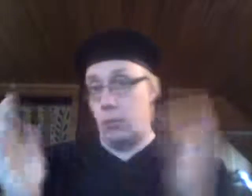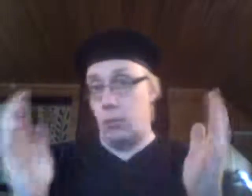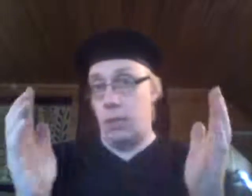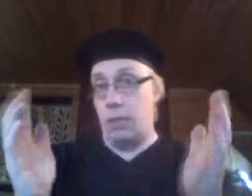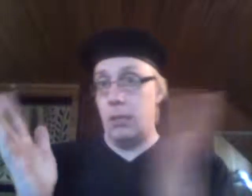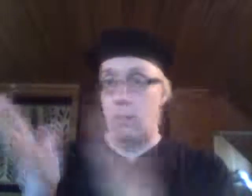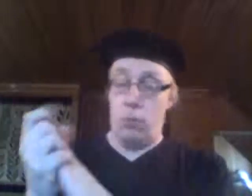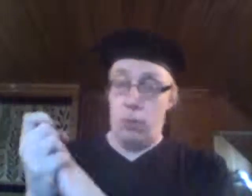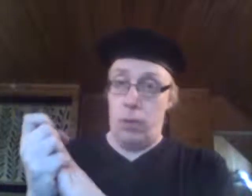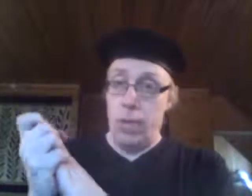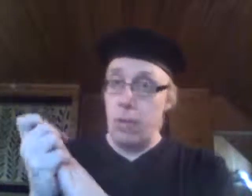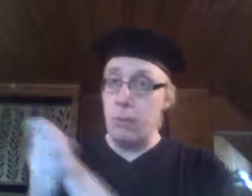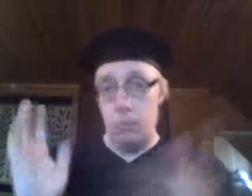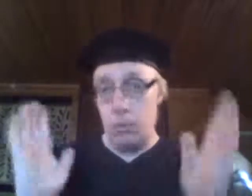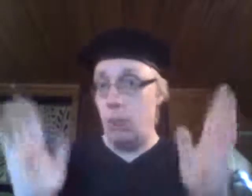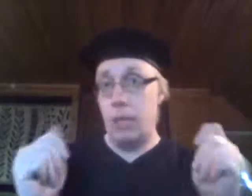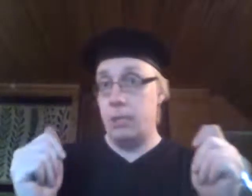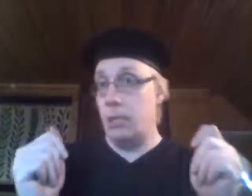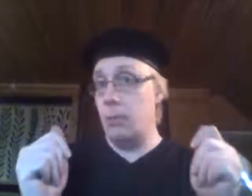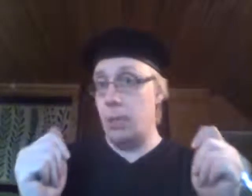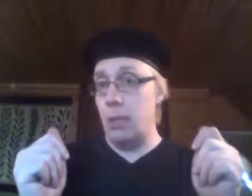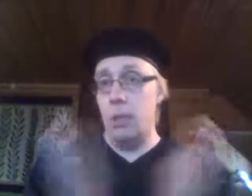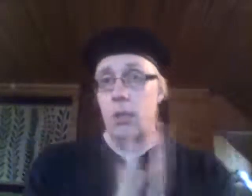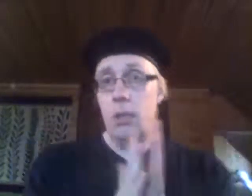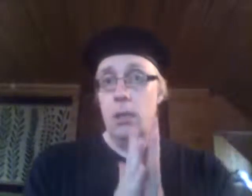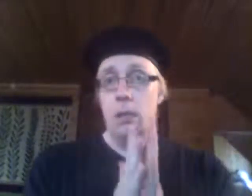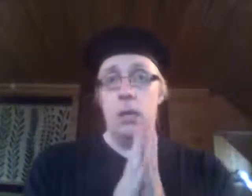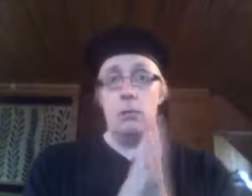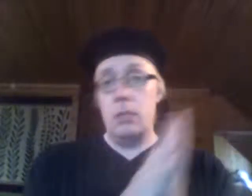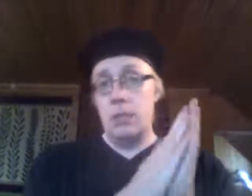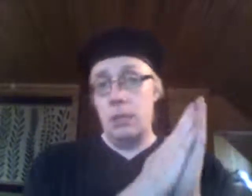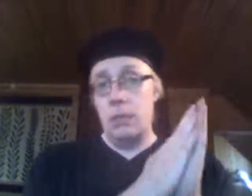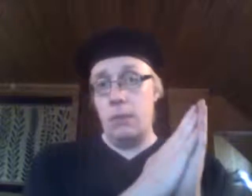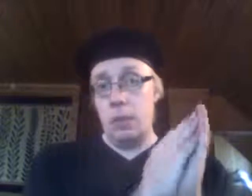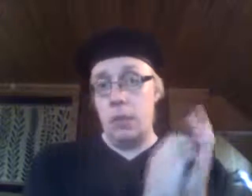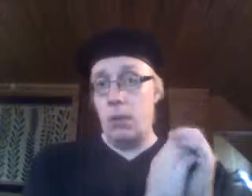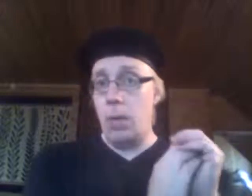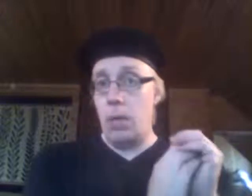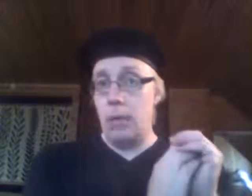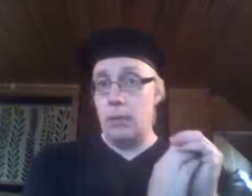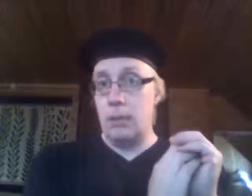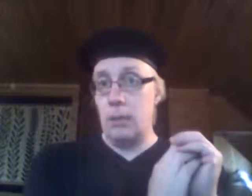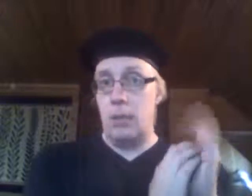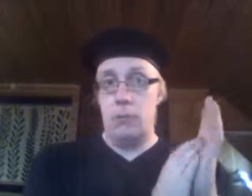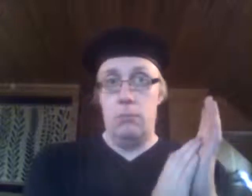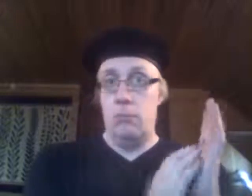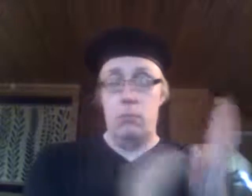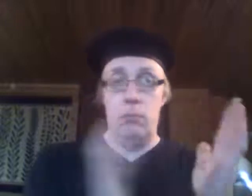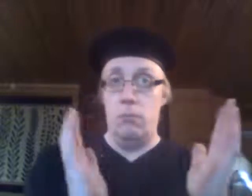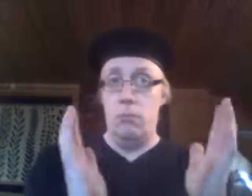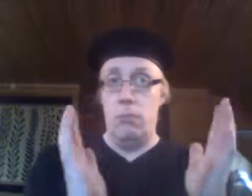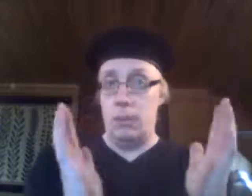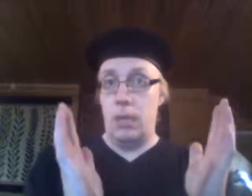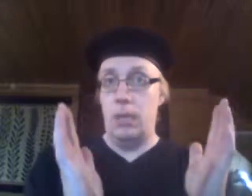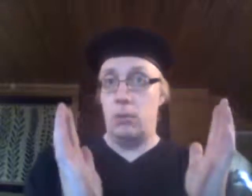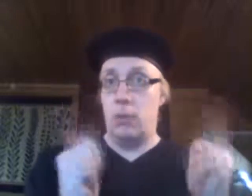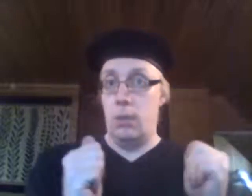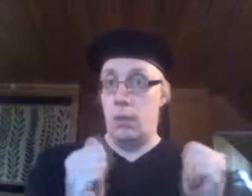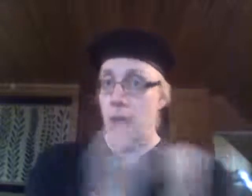kymmeniä sitten puhunut aieimmista. No, ei siitä mitään. Ja sitten se vahtii oman kansansa ja maansa etuja. Ihan